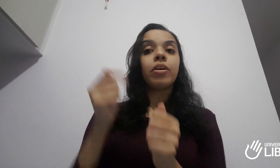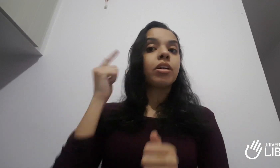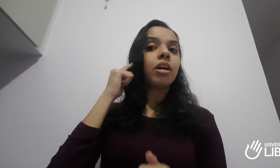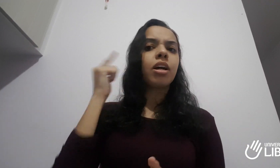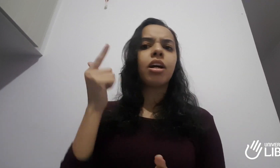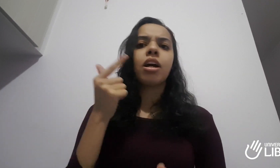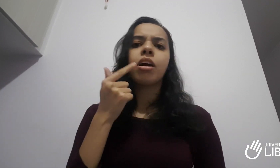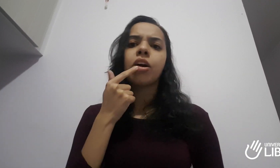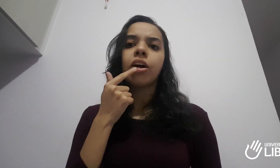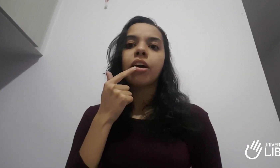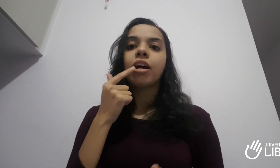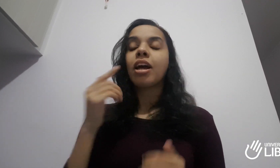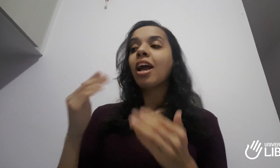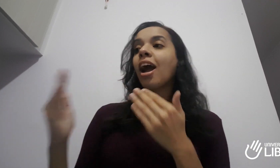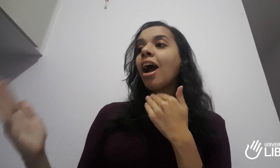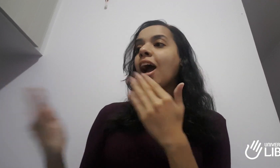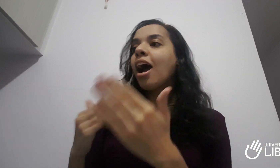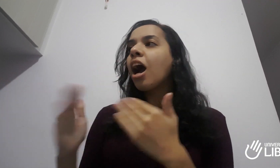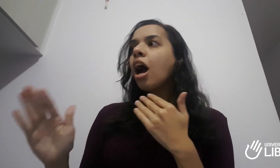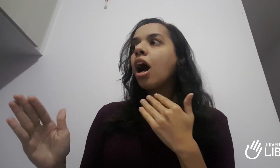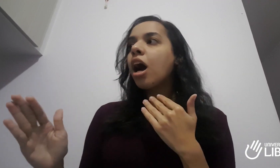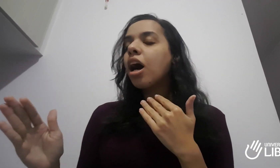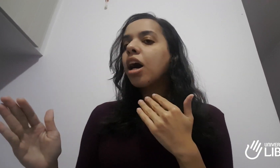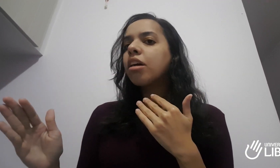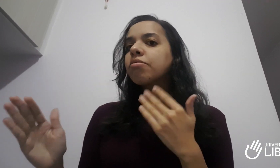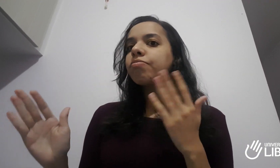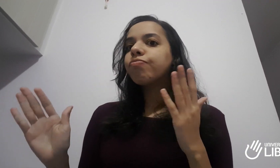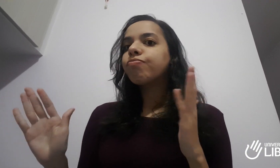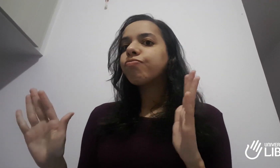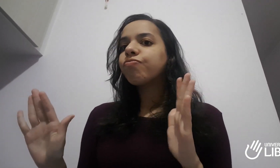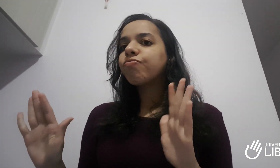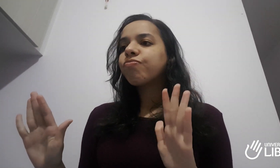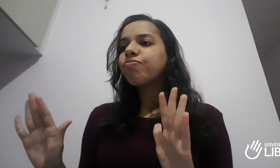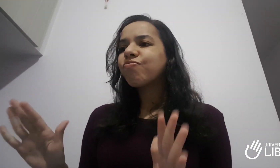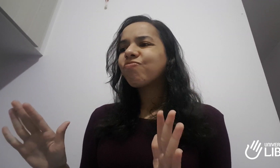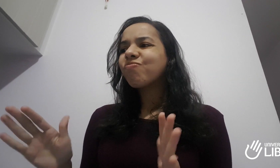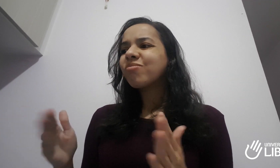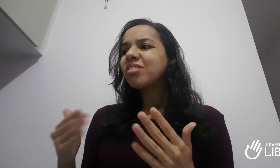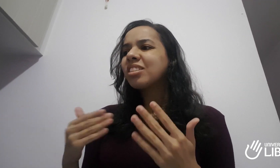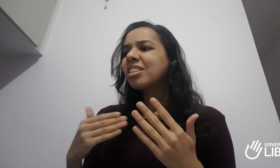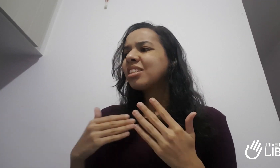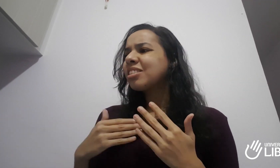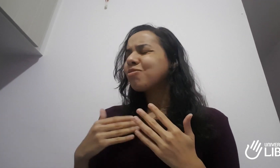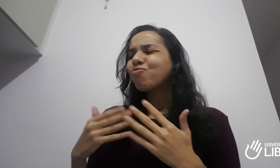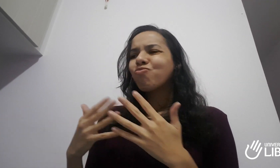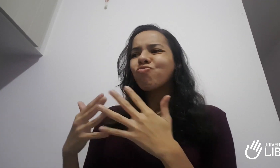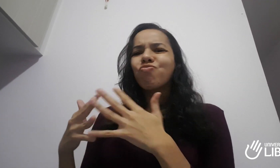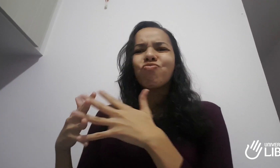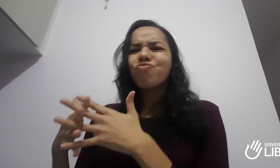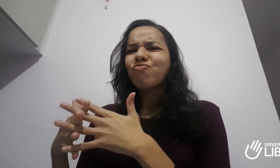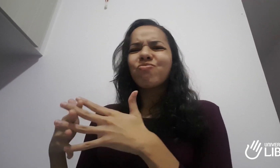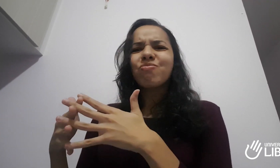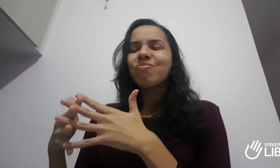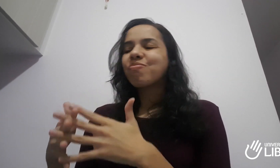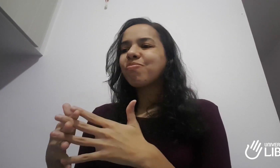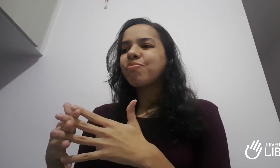continuava com vontade de me comunicar com os surdos e toda vez que eu tentava montar uma frase em Libras, ficava tudo